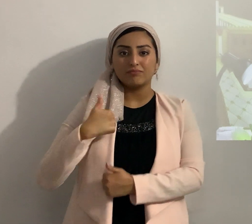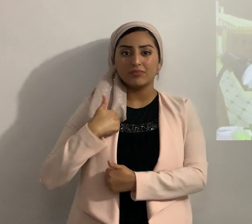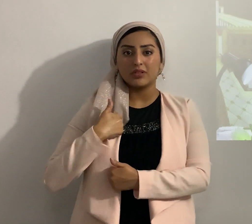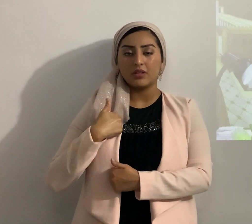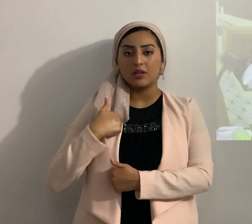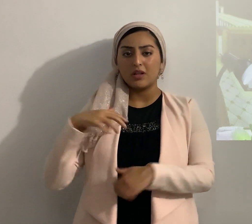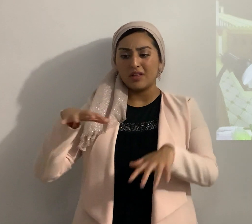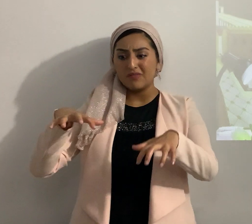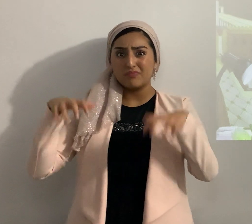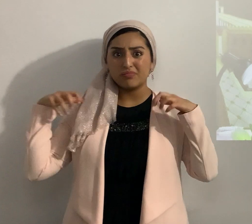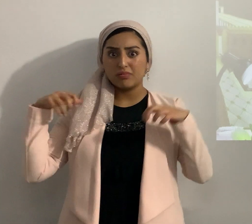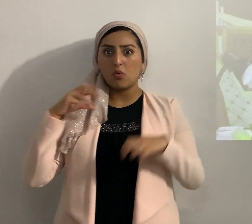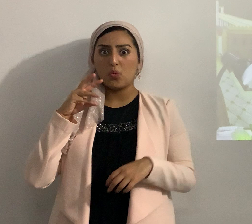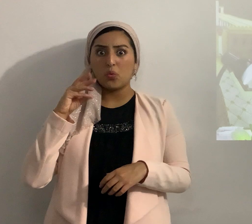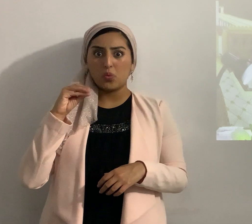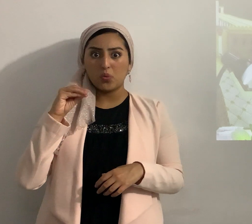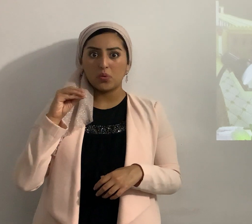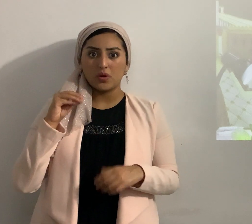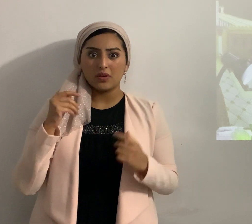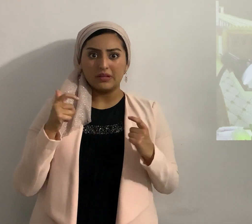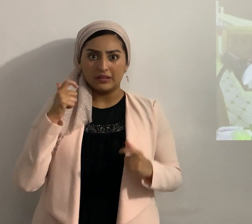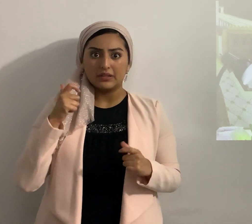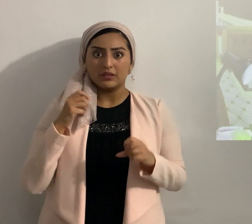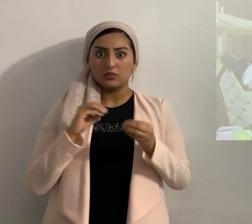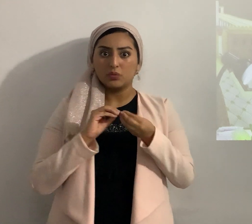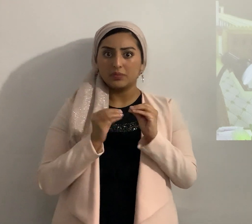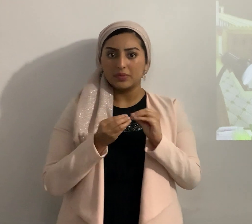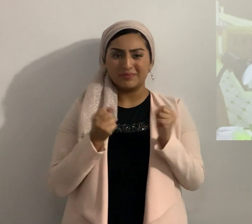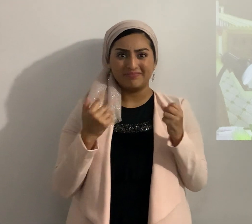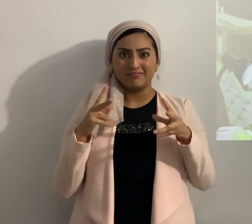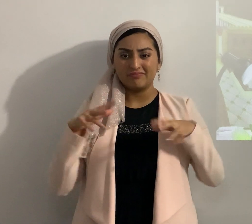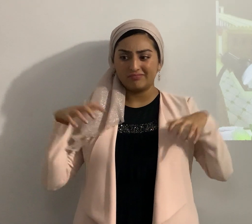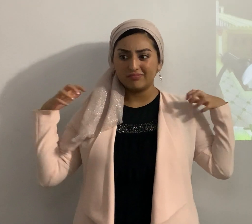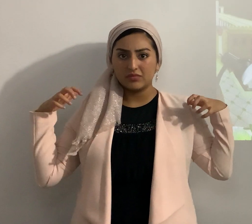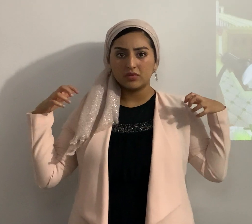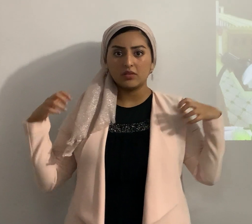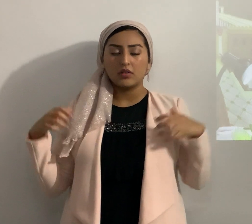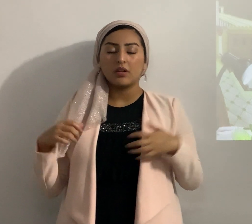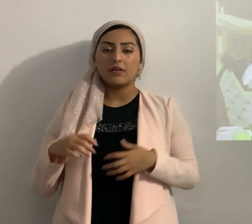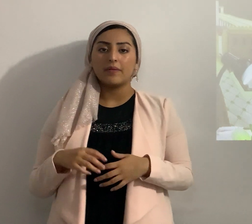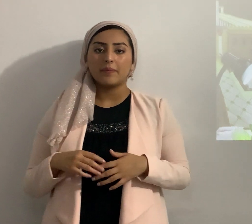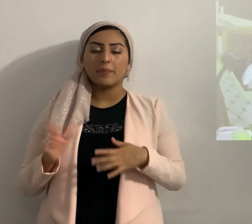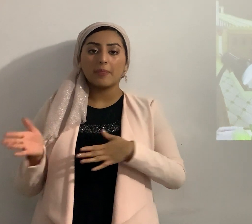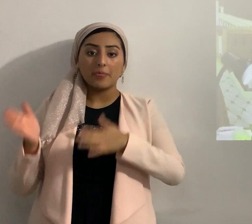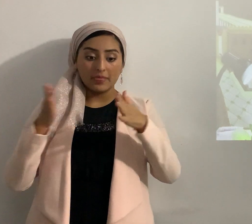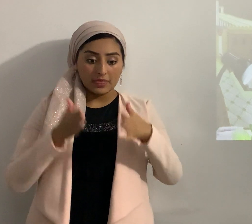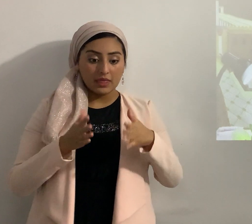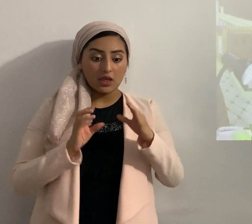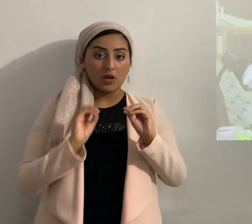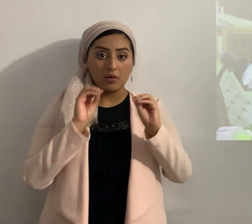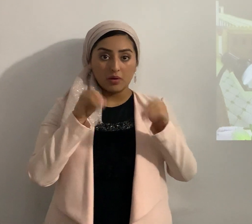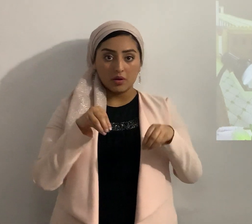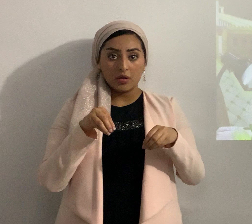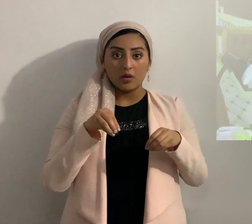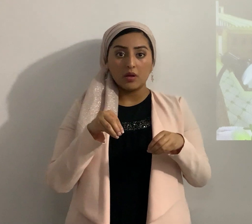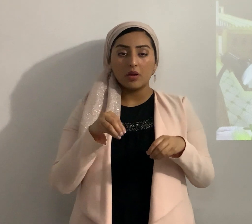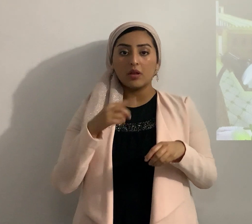tremendo una multitud luego pone Flavio Josefo 10 mil